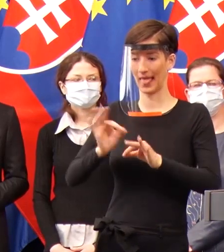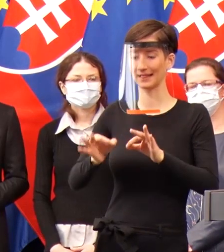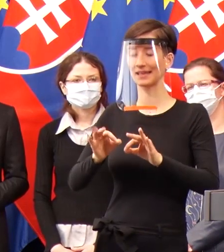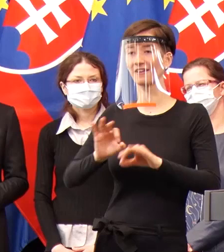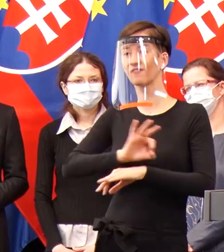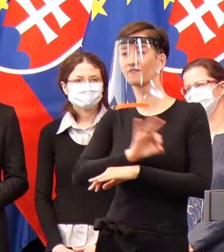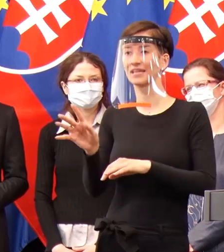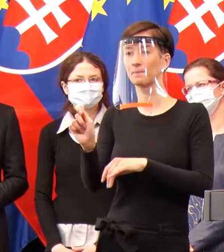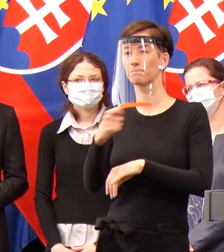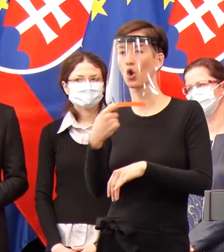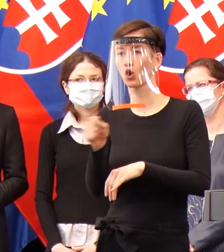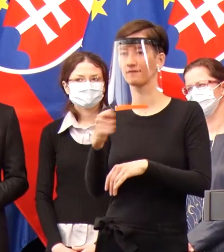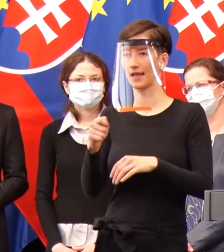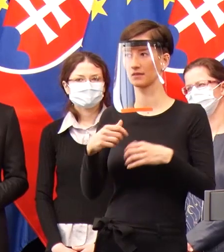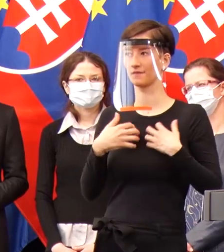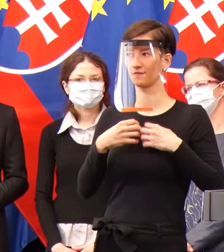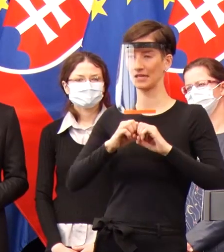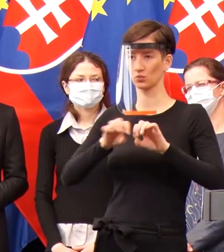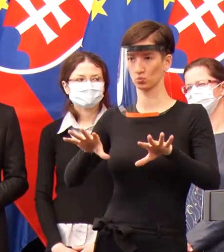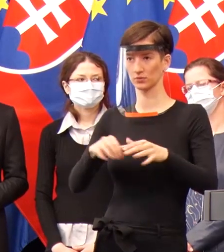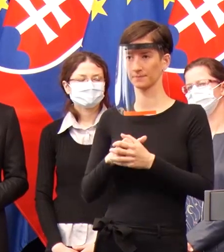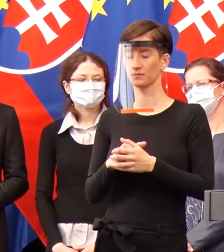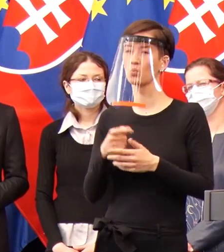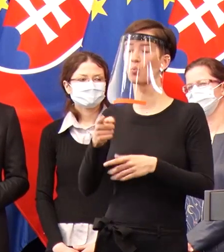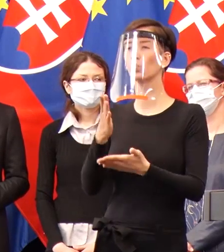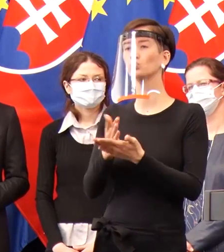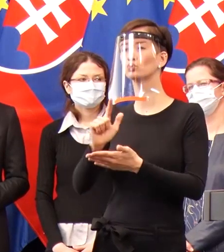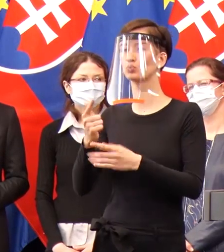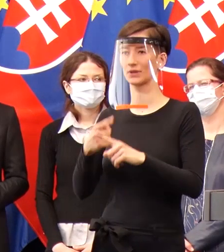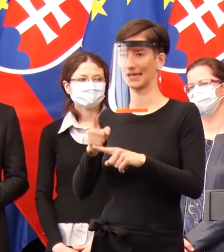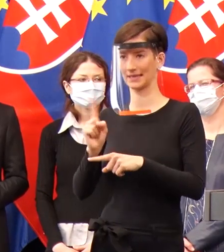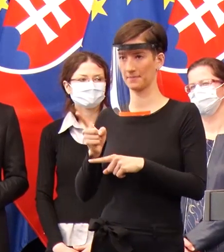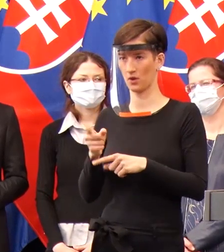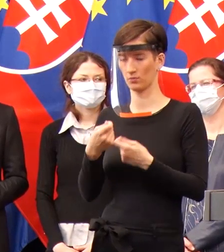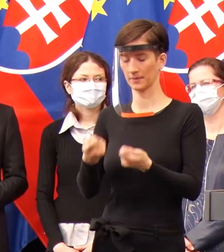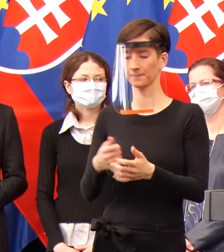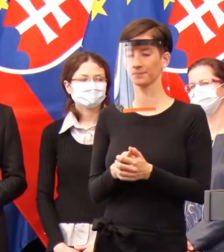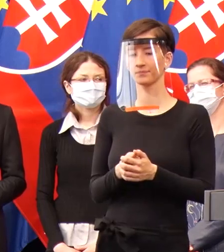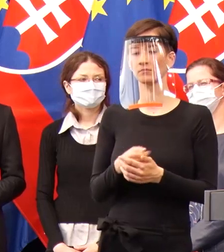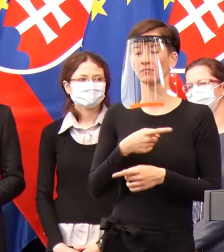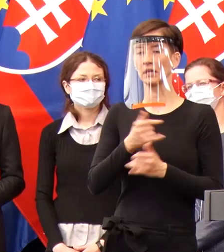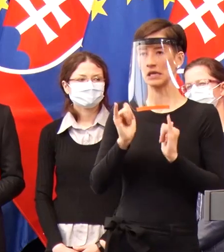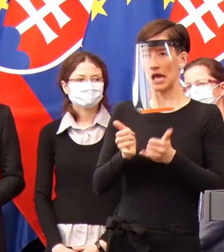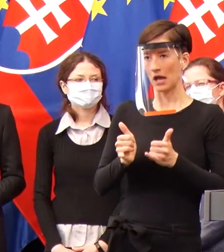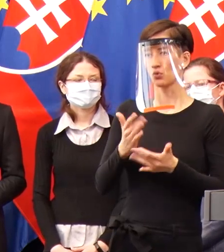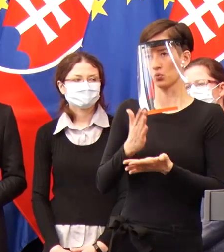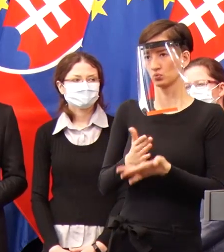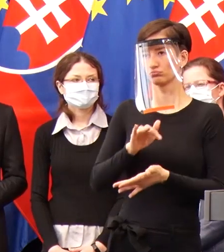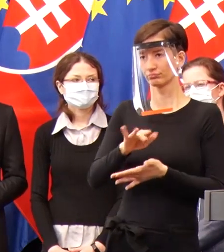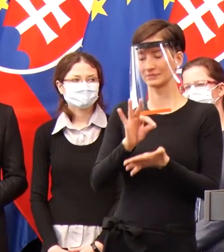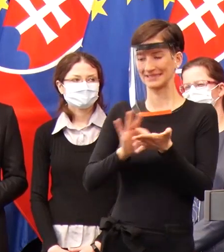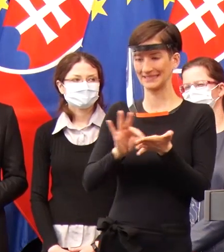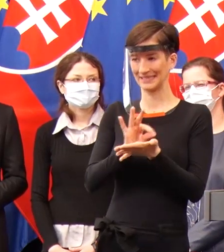prvých symptómoch. Preto tieto testy majú nejakú svoju obmedzenú,